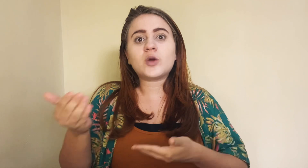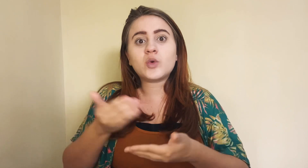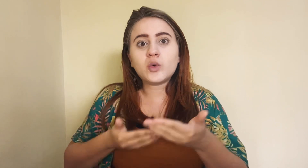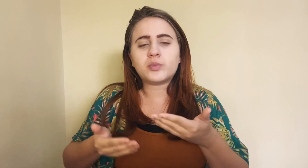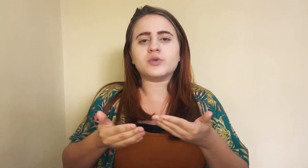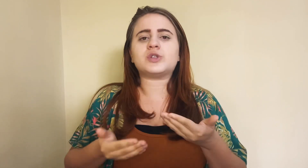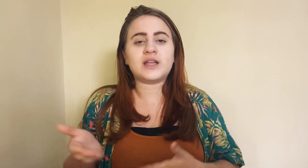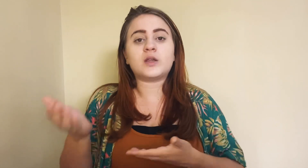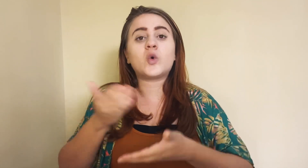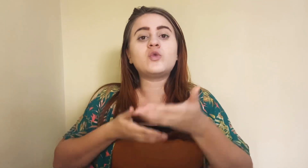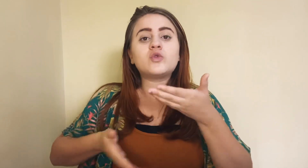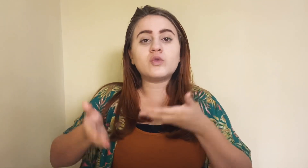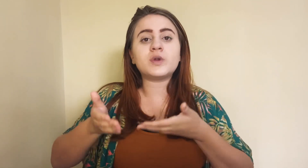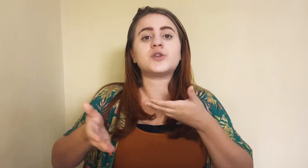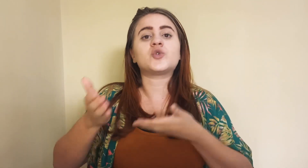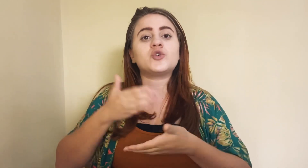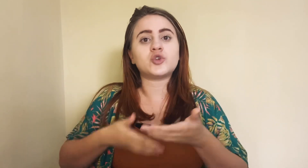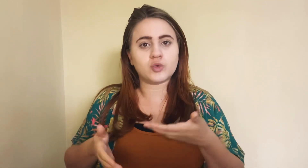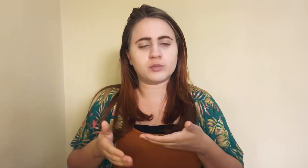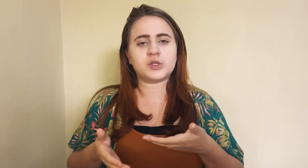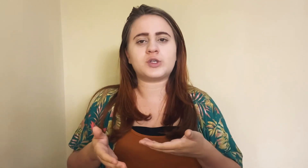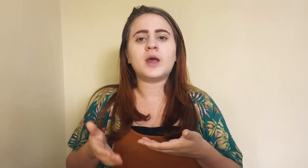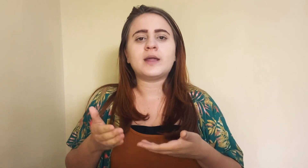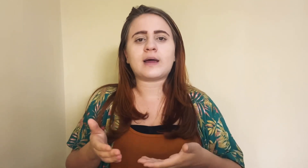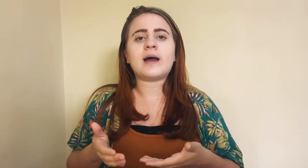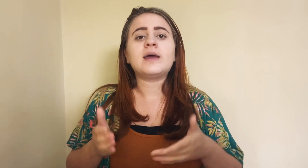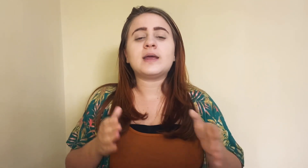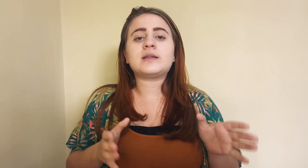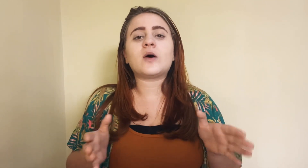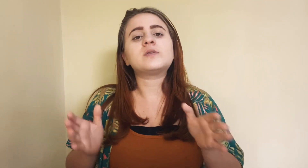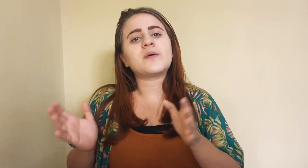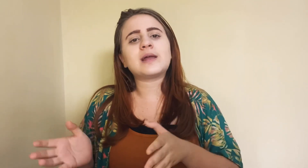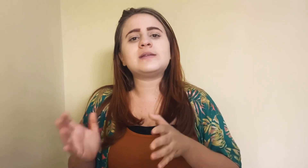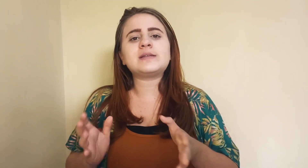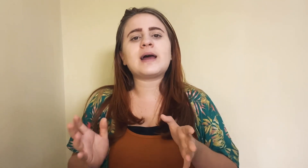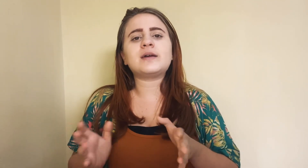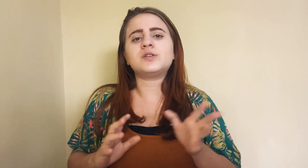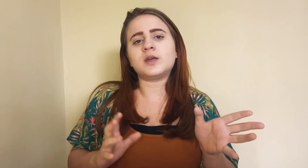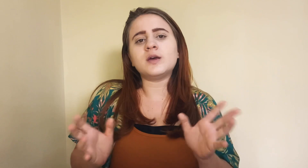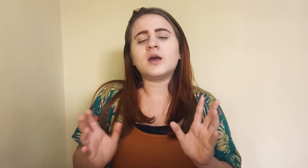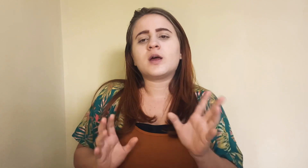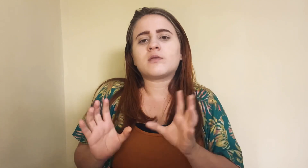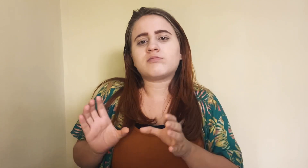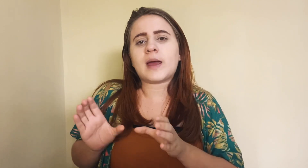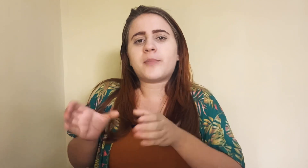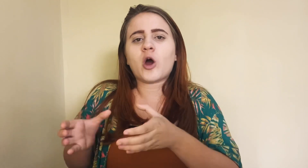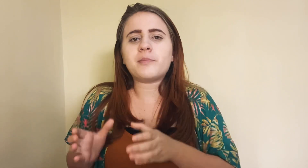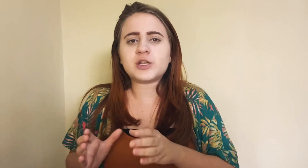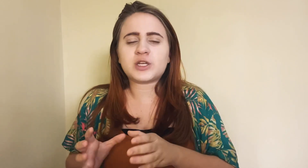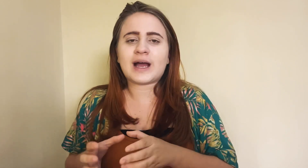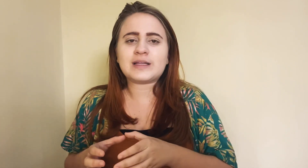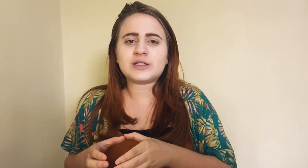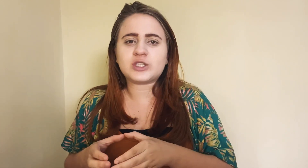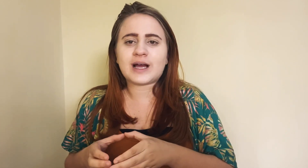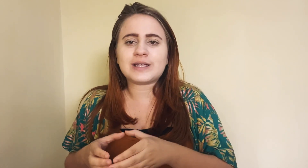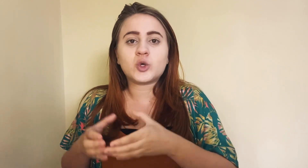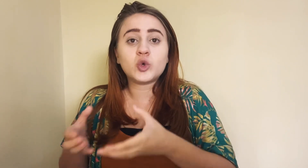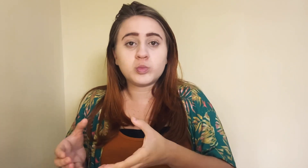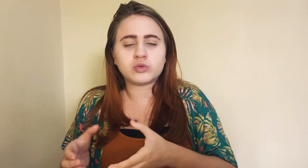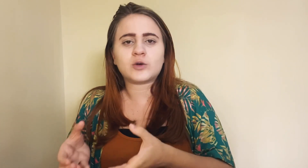grupos, entre culturas, costumes, tá? Então, são aqueles sinais que é própria de cada grupo, cada